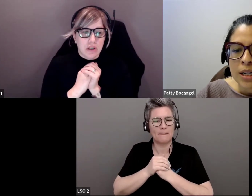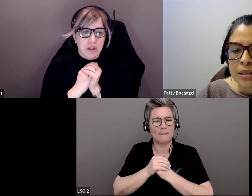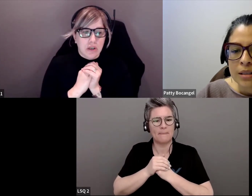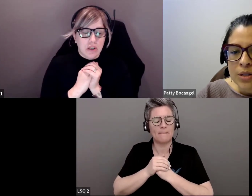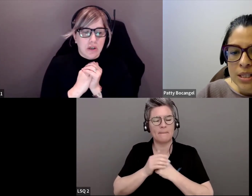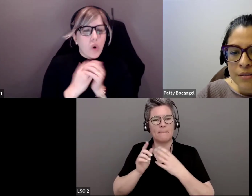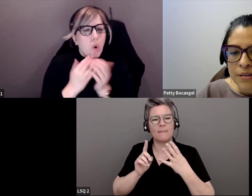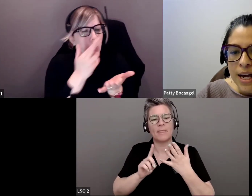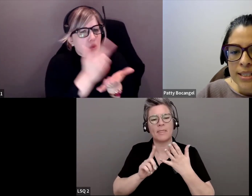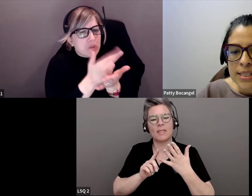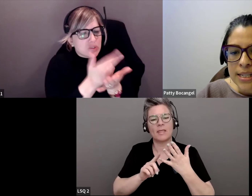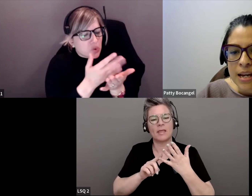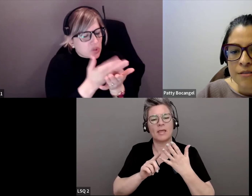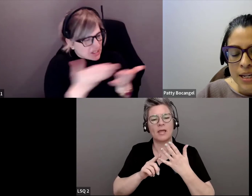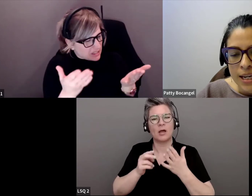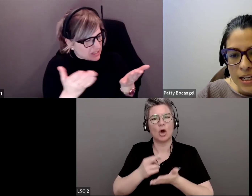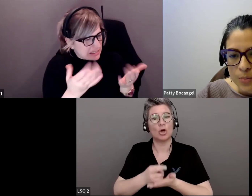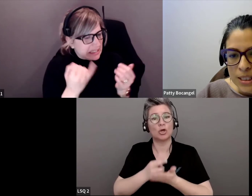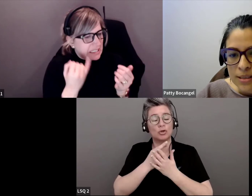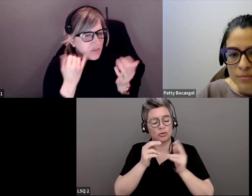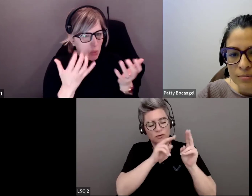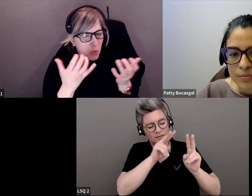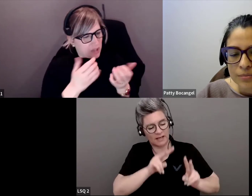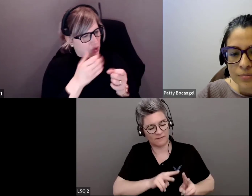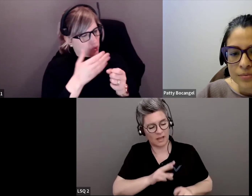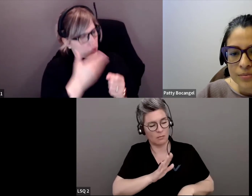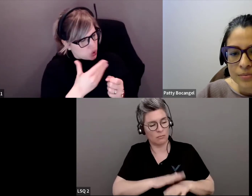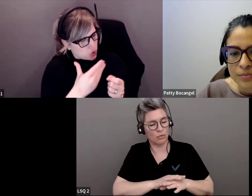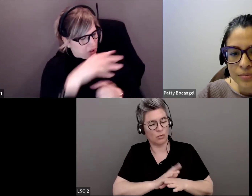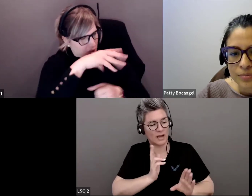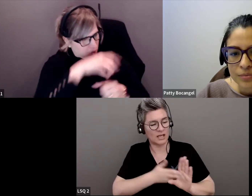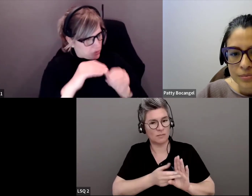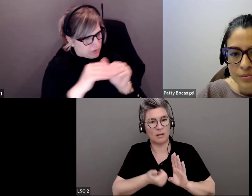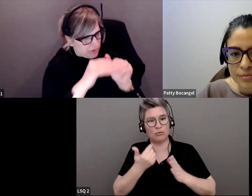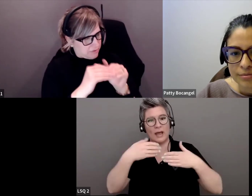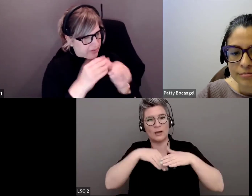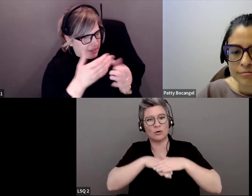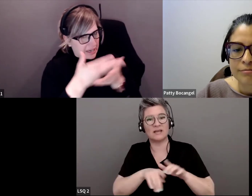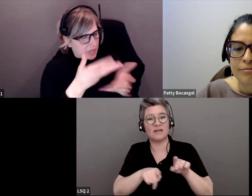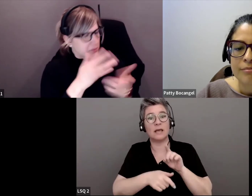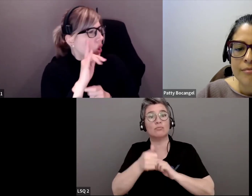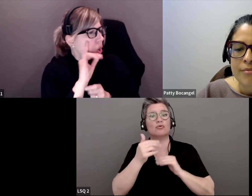Consulter les ressources pour un engagement plus inclusif et plus sûr.